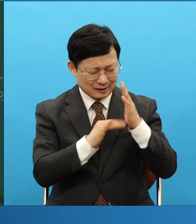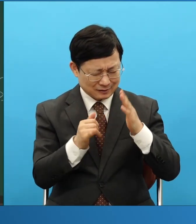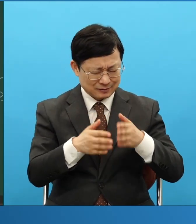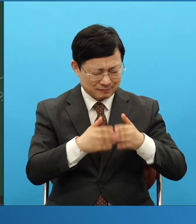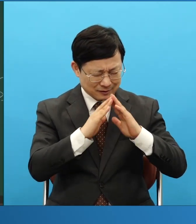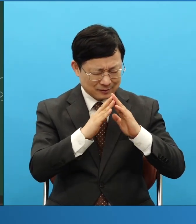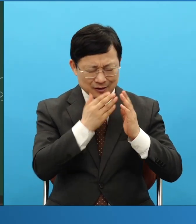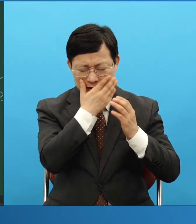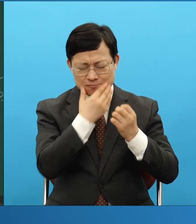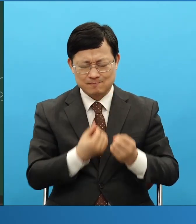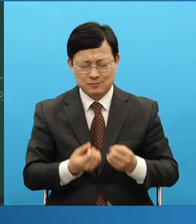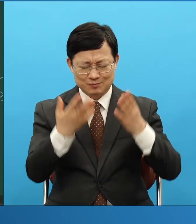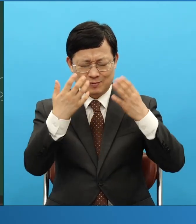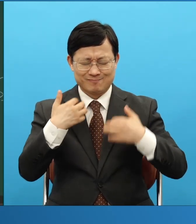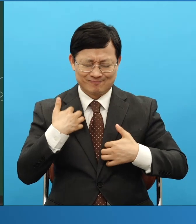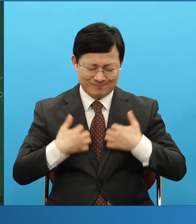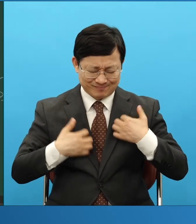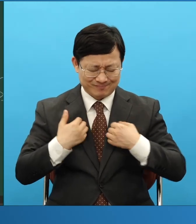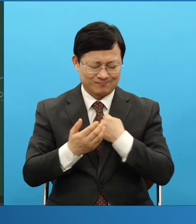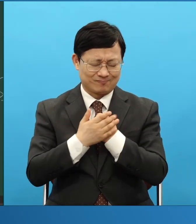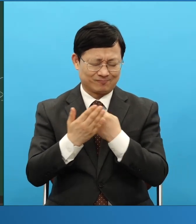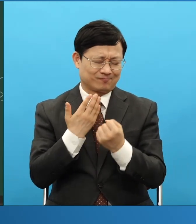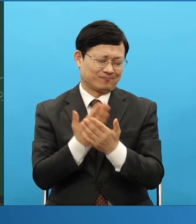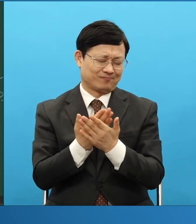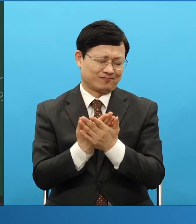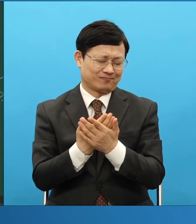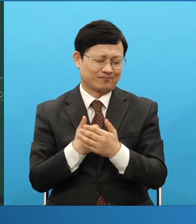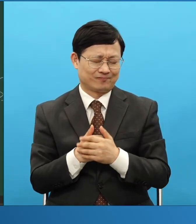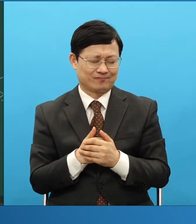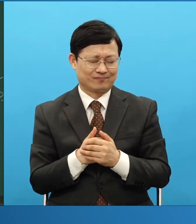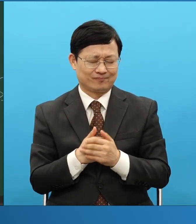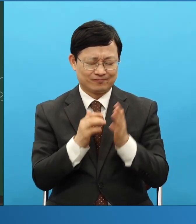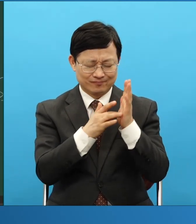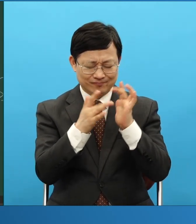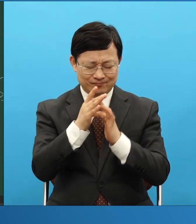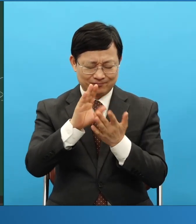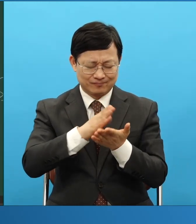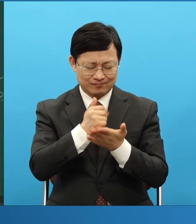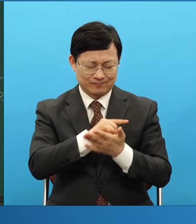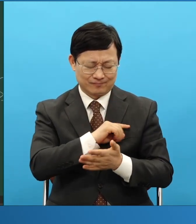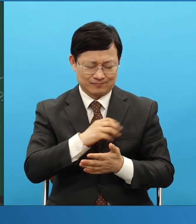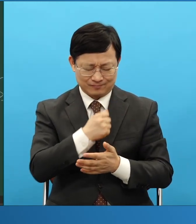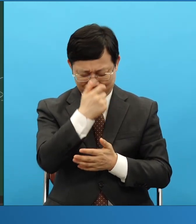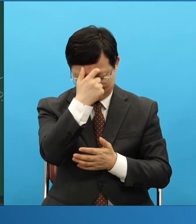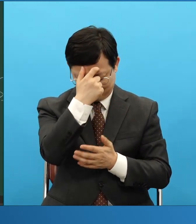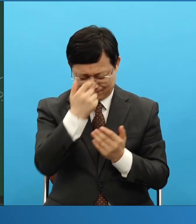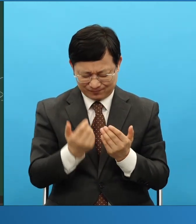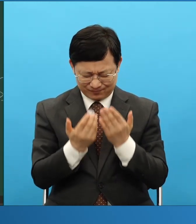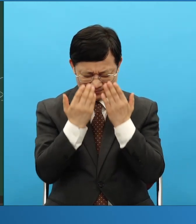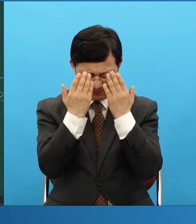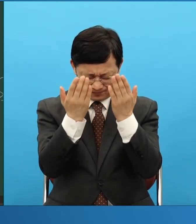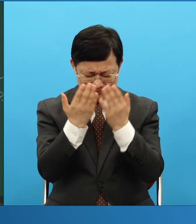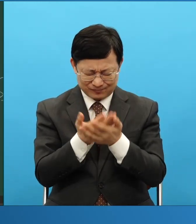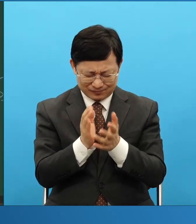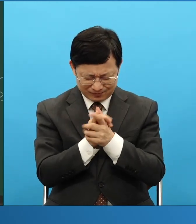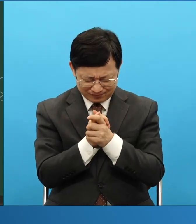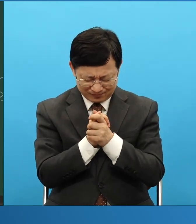축복을 누리게 해 주옵소서 예수 그리스도 이름으로 기도하옵나이다 아멘 아멘